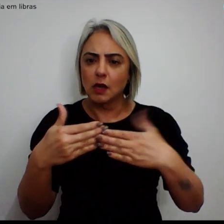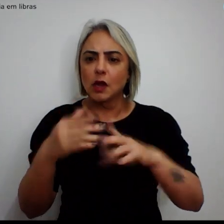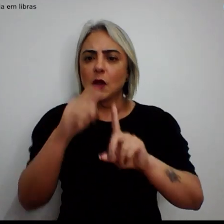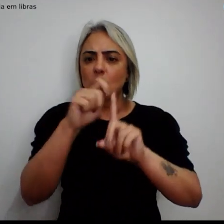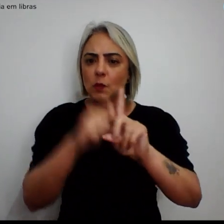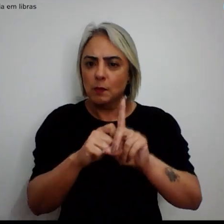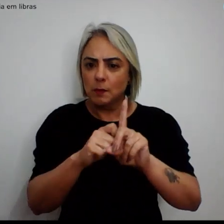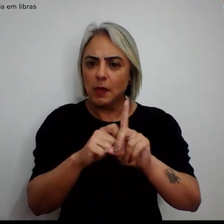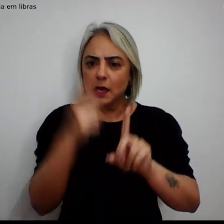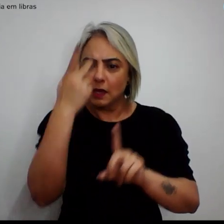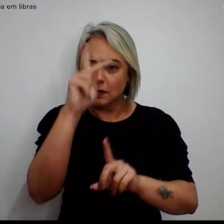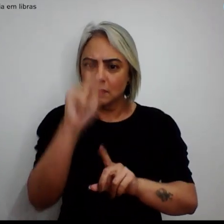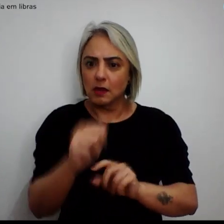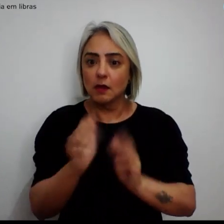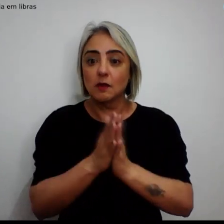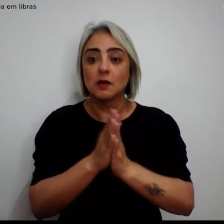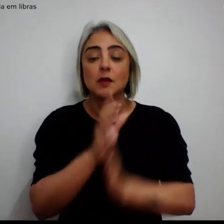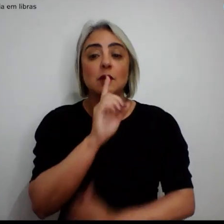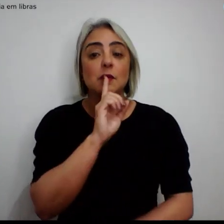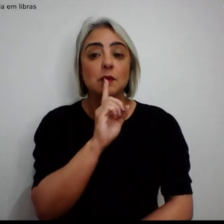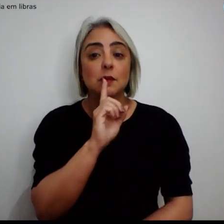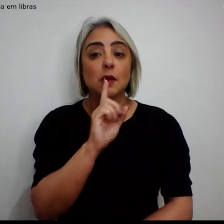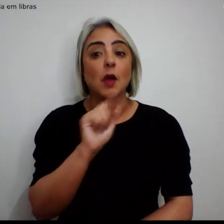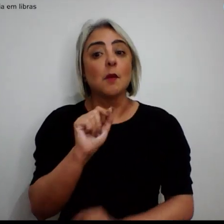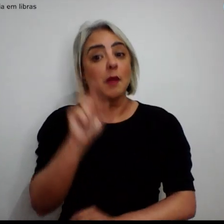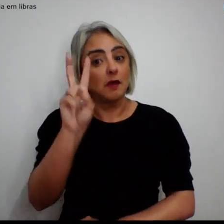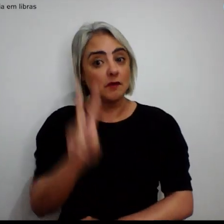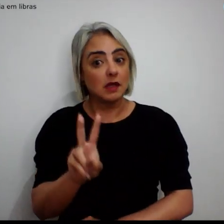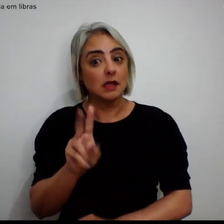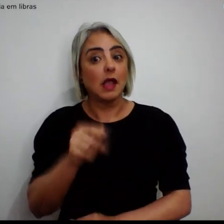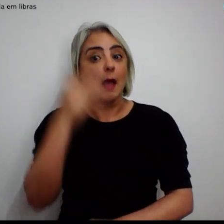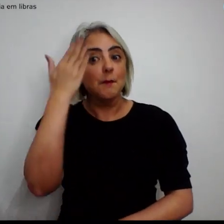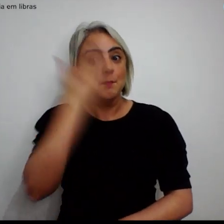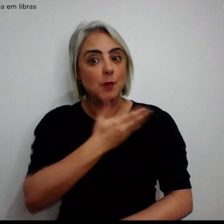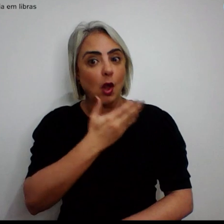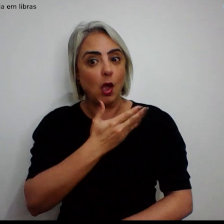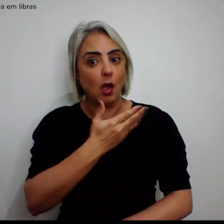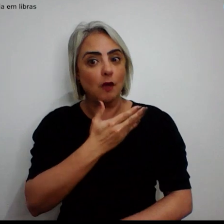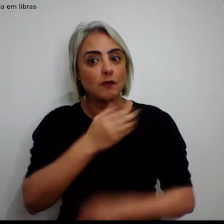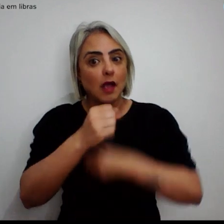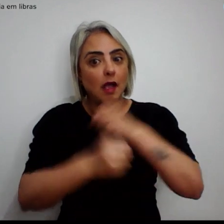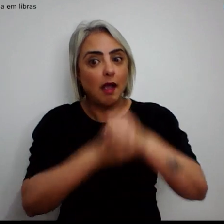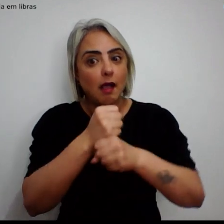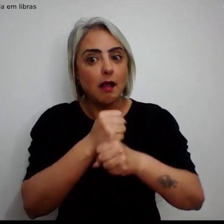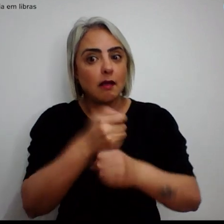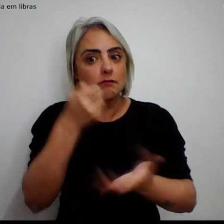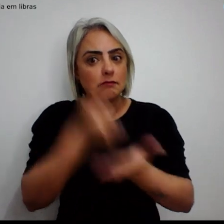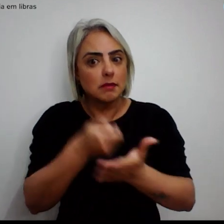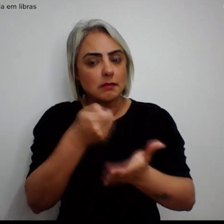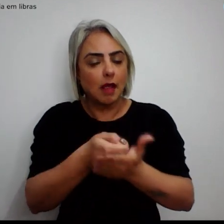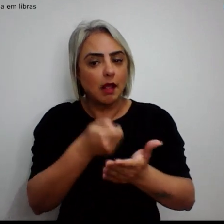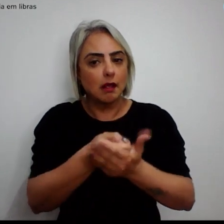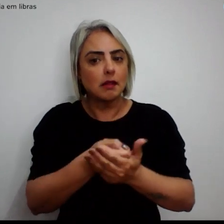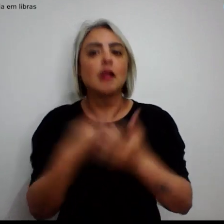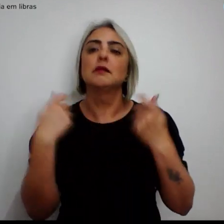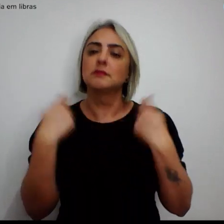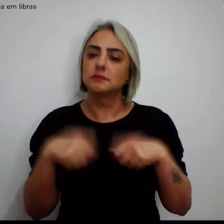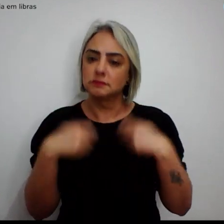aniversário. Uma vez que é uma comprovação anual obrigatória e necessária para o